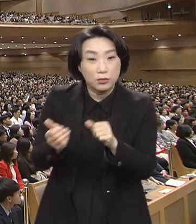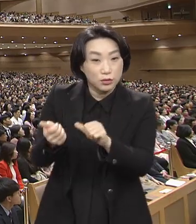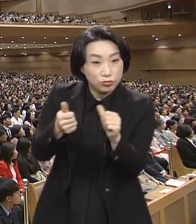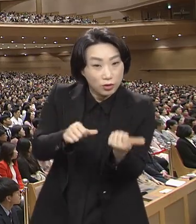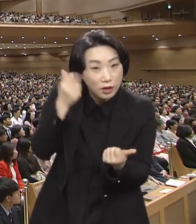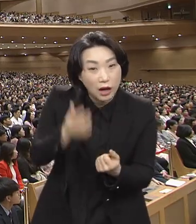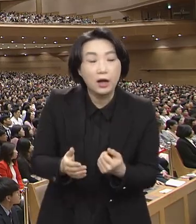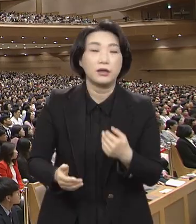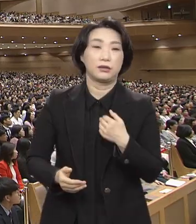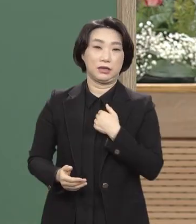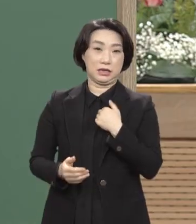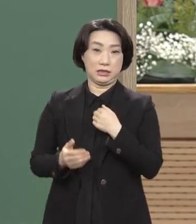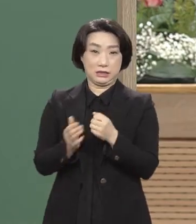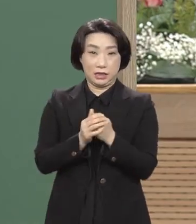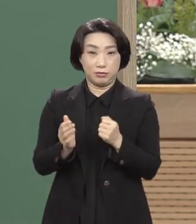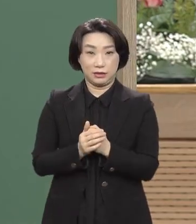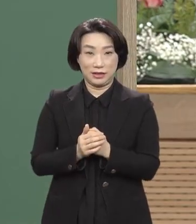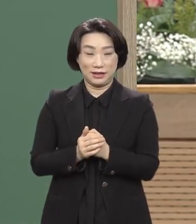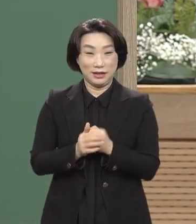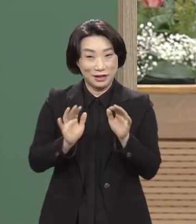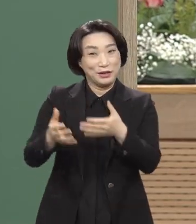그래야 주님이 기뻐하시죠